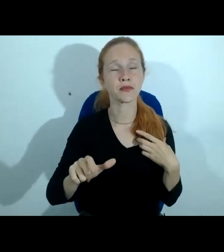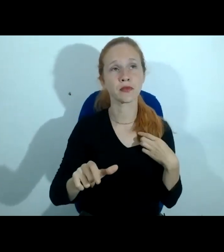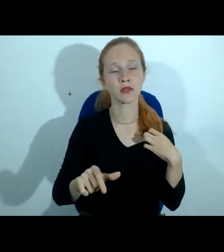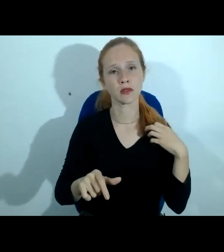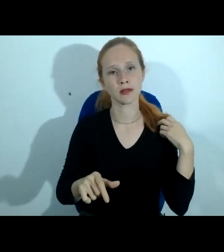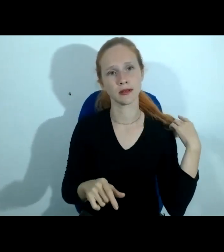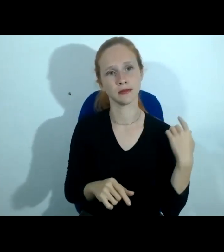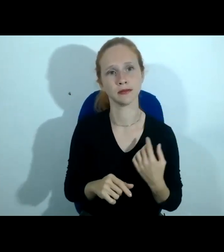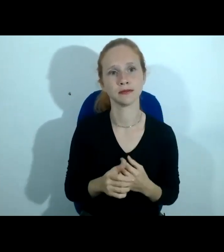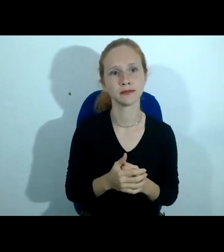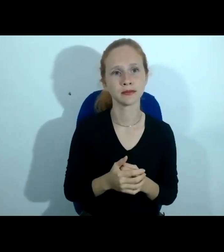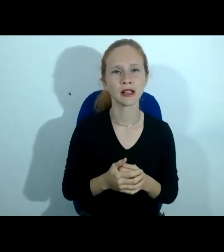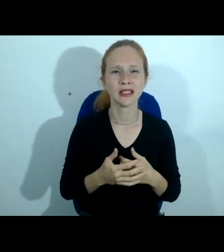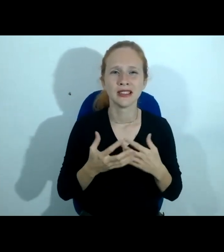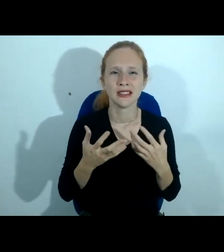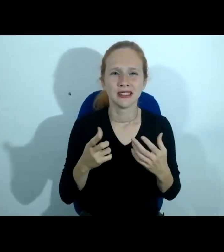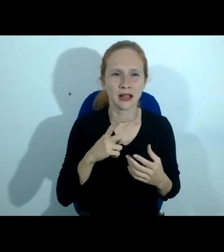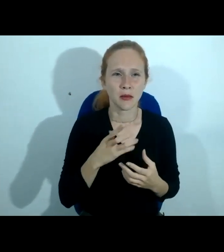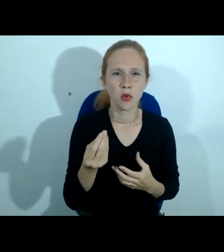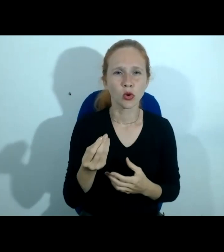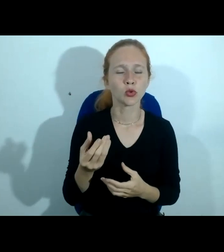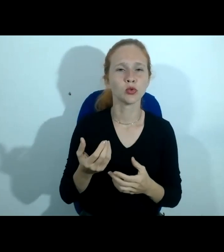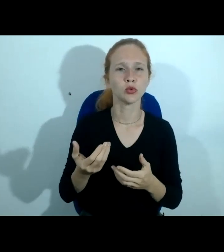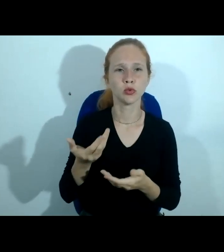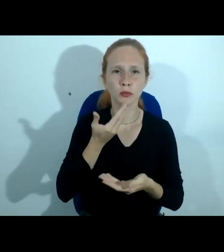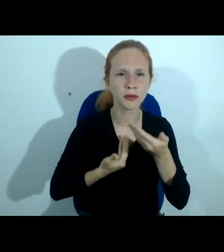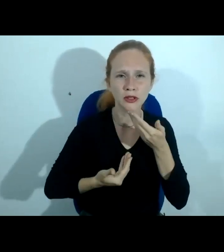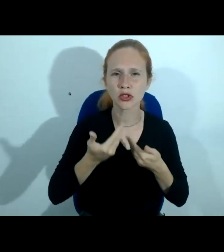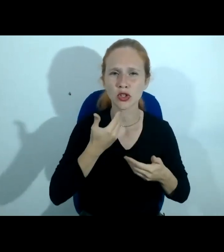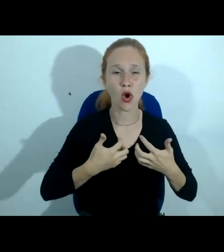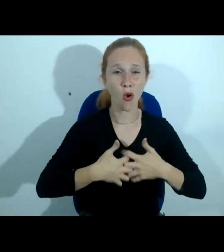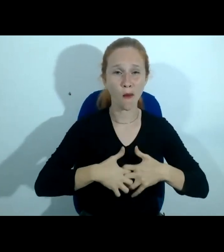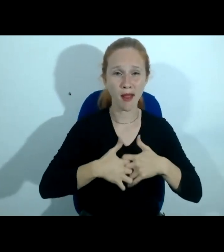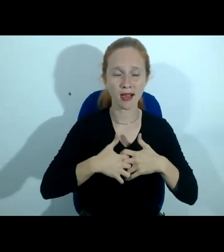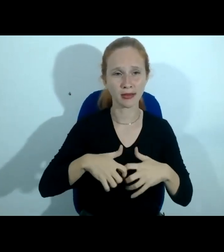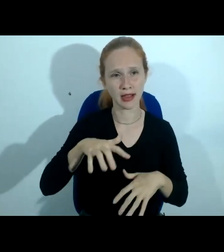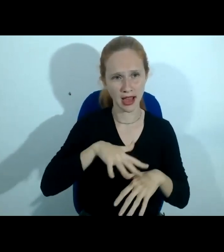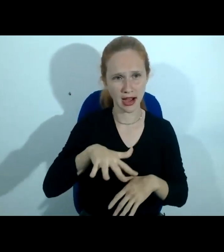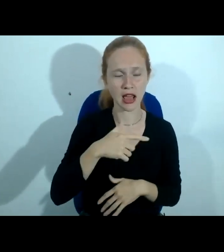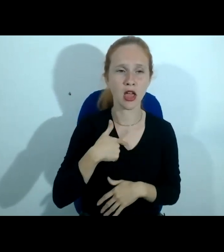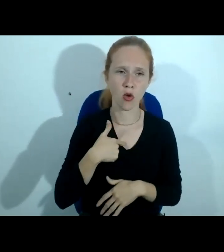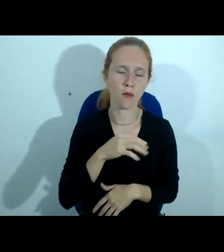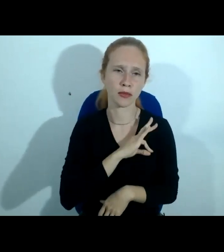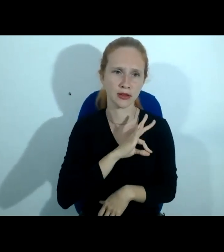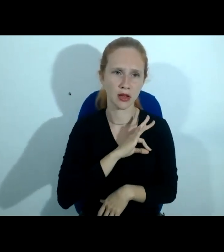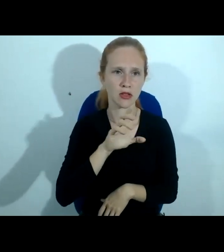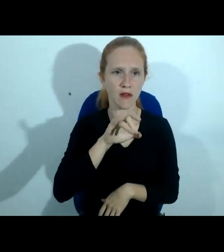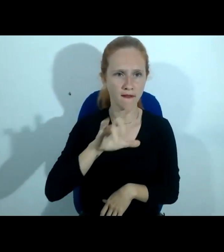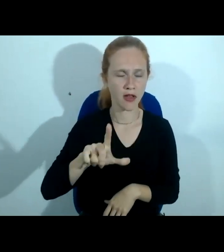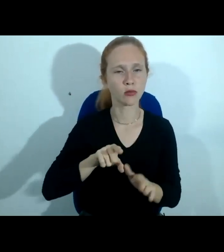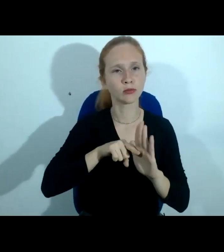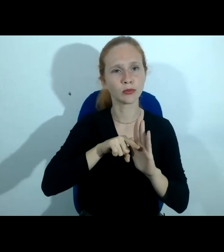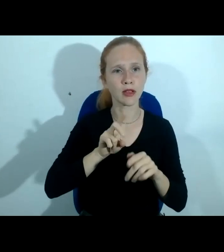demandas extremamente complexas chegavam na Delegacia de Crimes de Informática, enquanto eu era policial civil por lá, e chefiava o setor